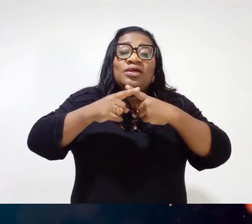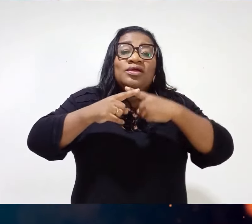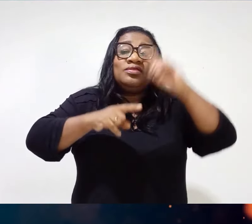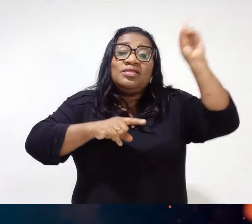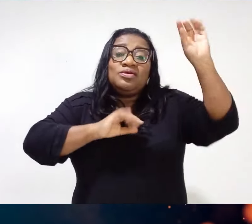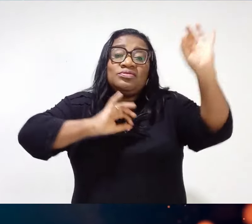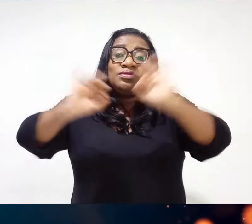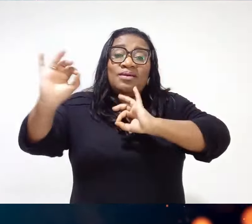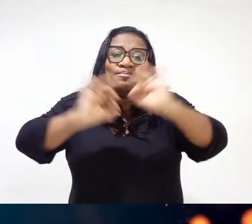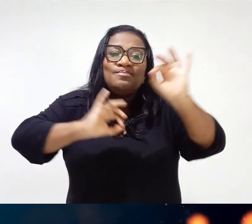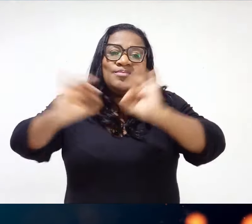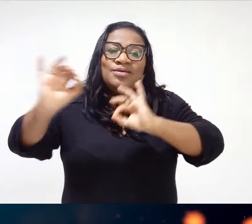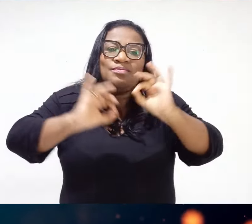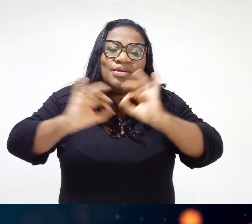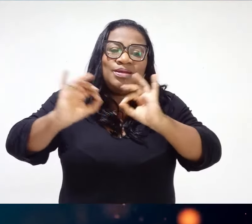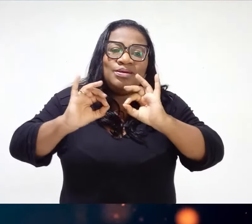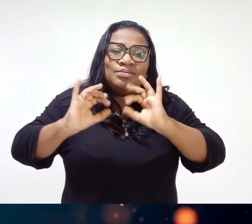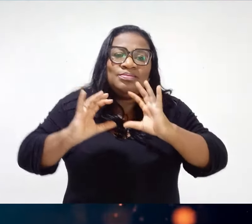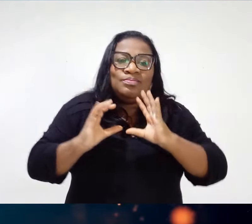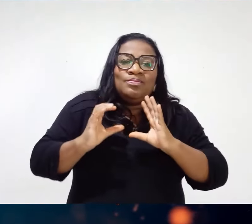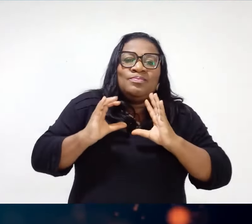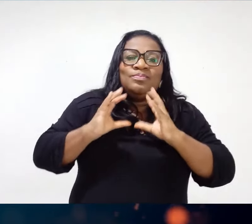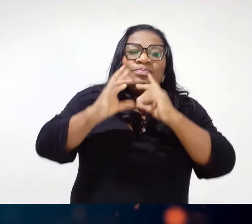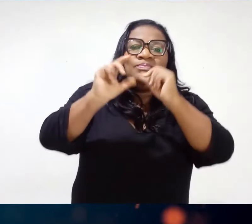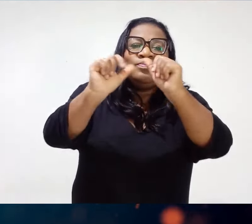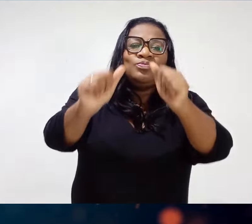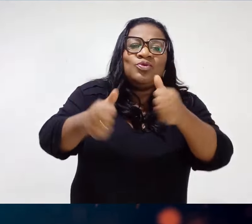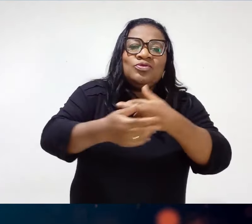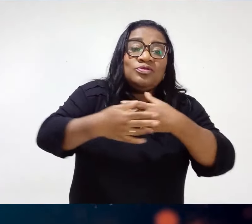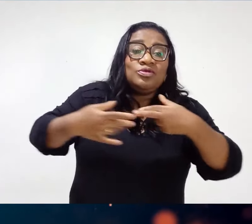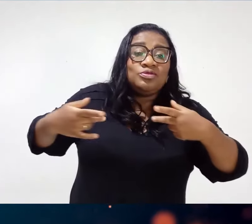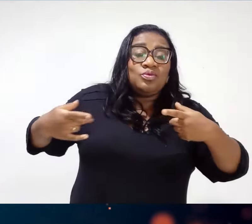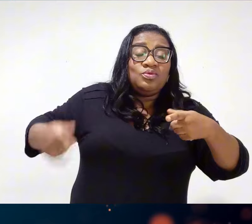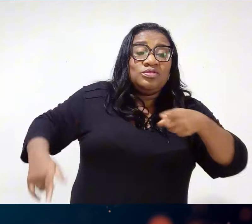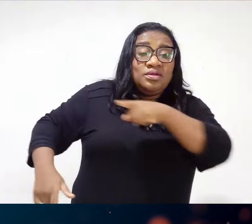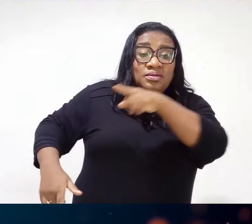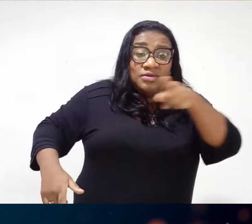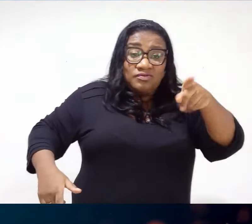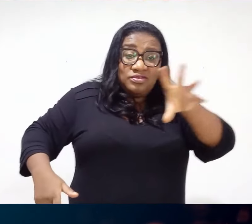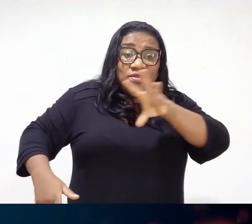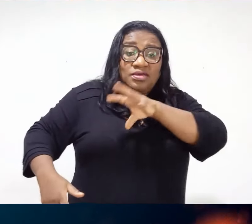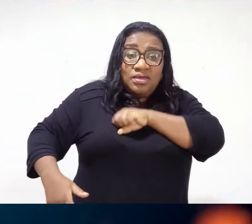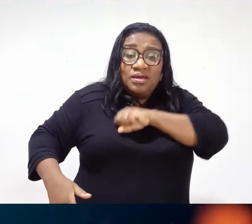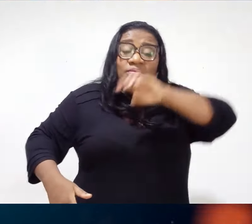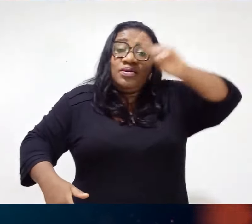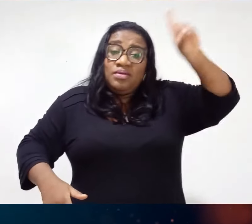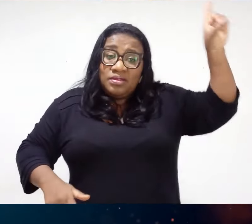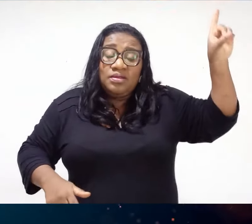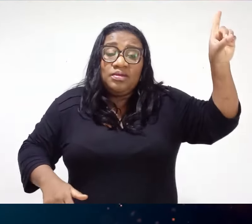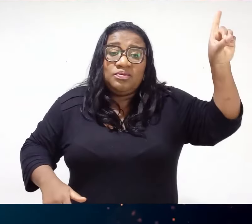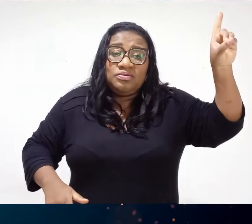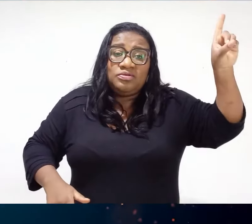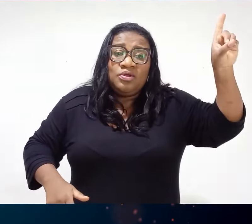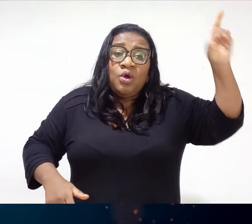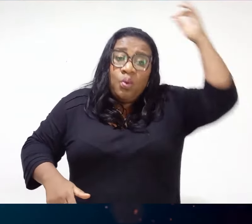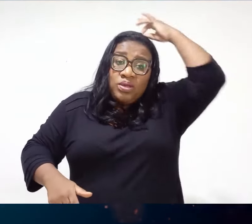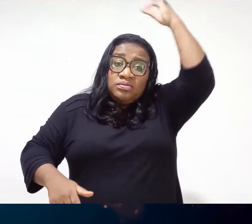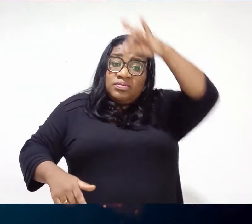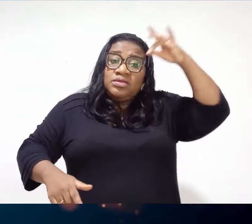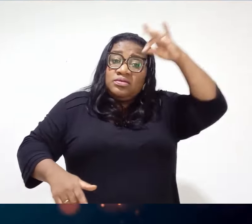preparando Para o bem daqueles Que amam a Deus Não era nem esse o versículo Que eu ia falar aqui Isso veio agora Da parte do Espírito Santo de Deus